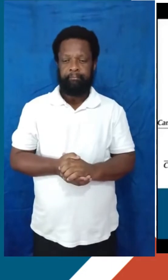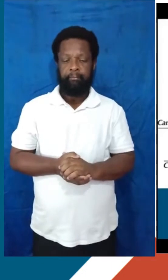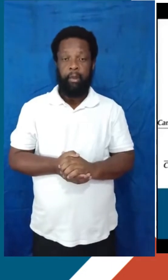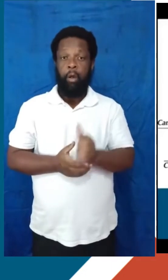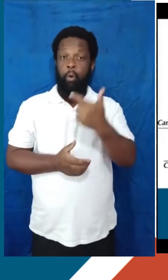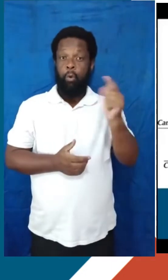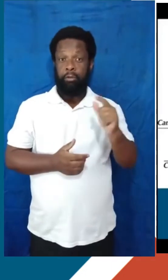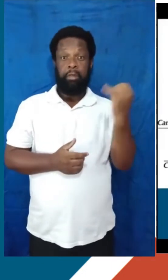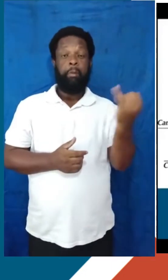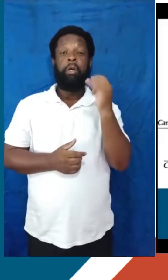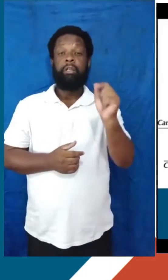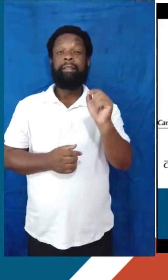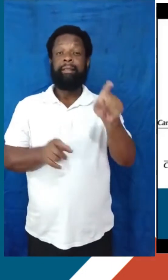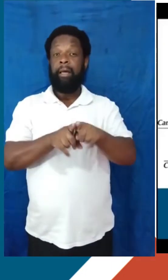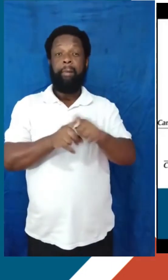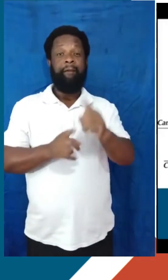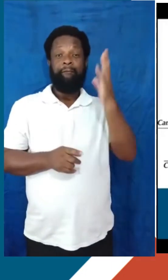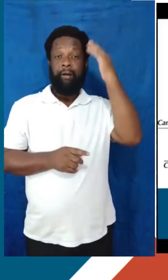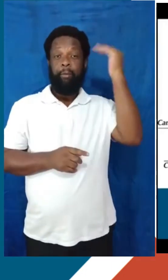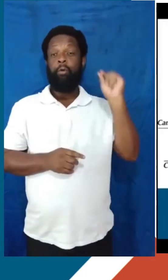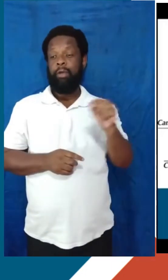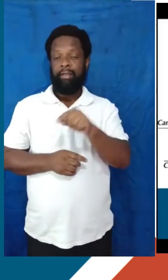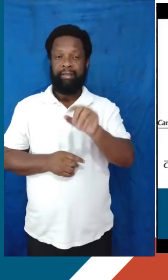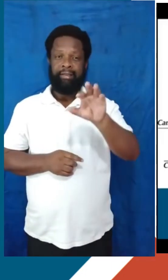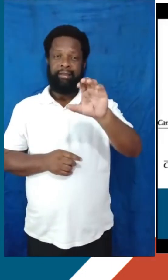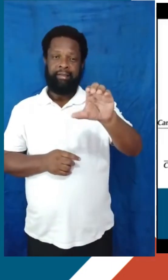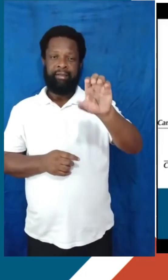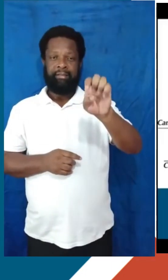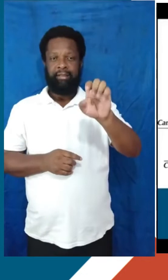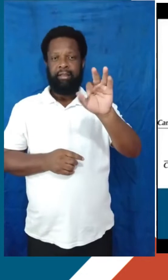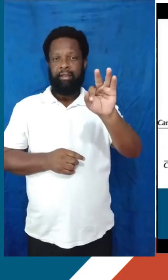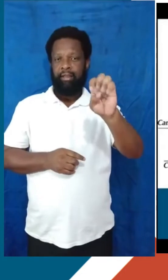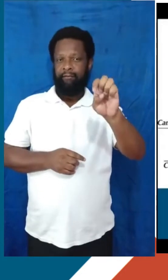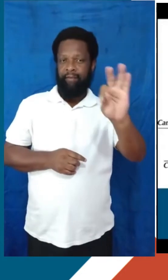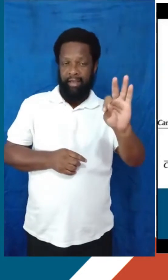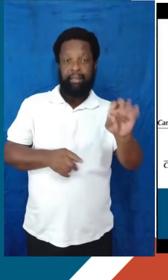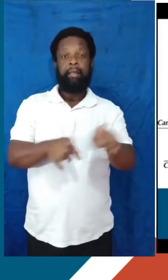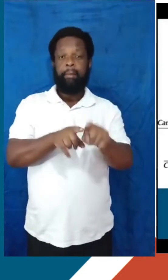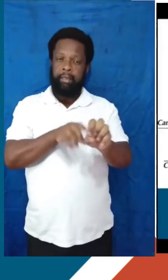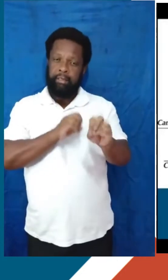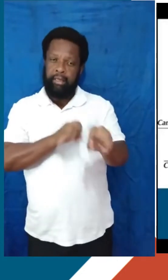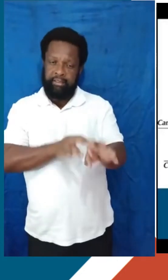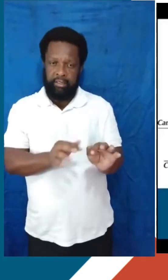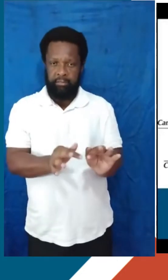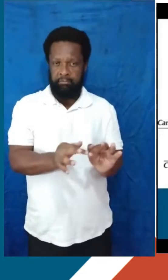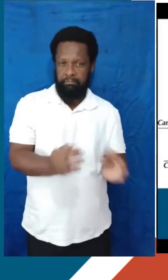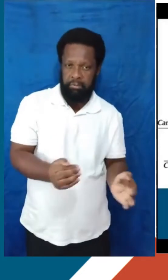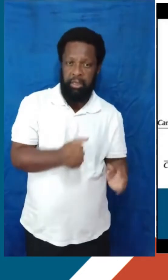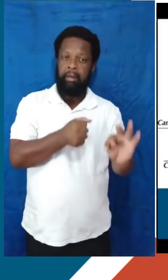Outro muito importante, já muito reconhecido, é o CERPET, também oferece educação básica, médio-técnico e oferece